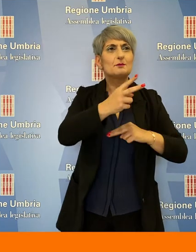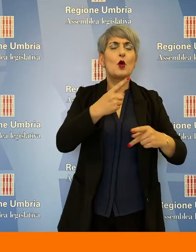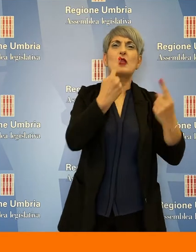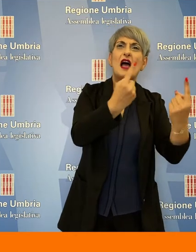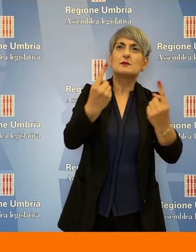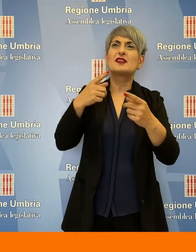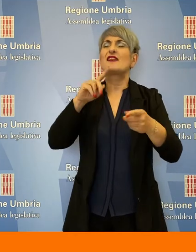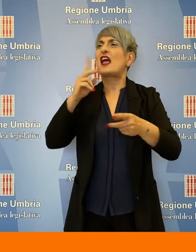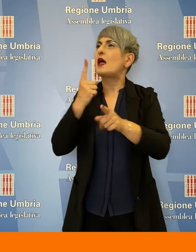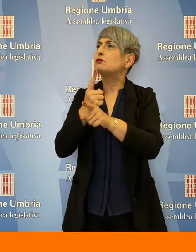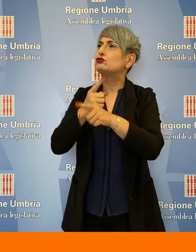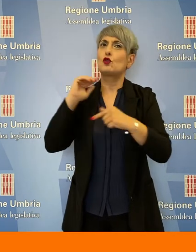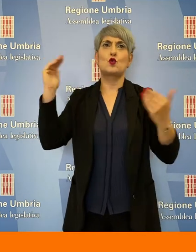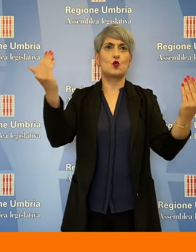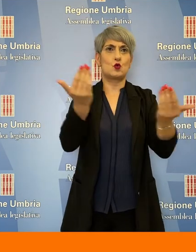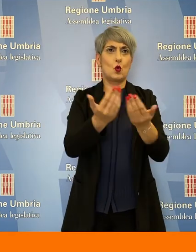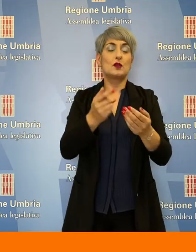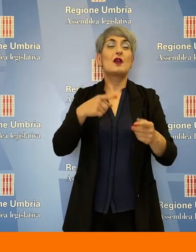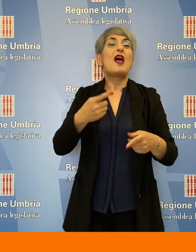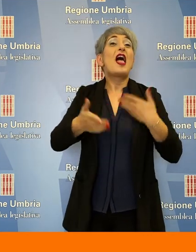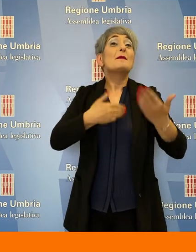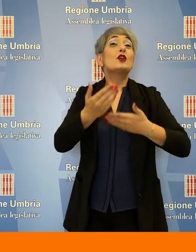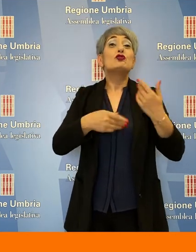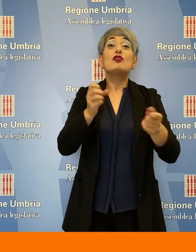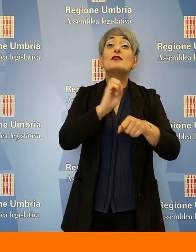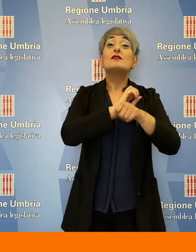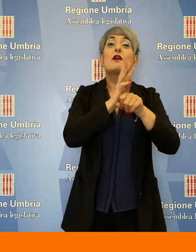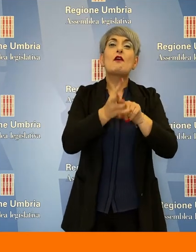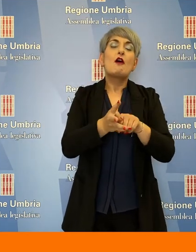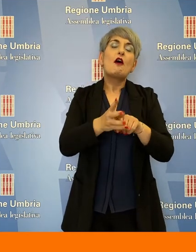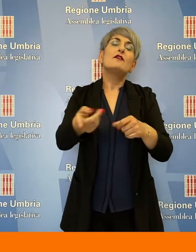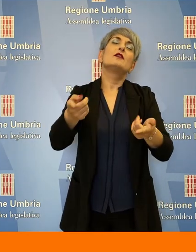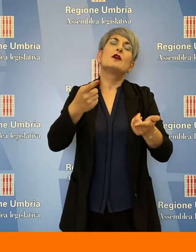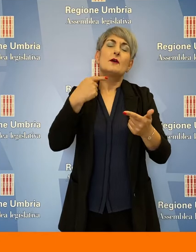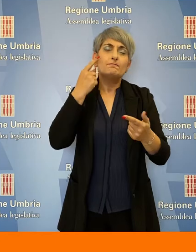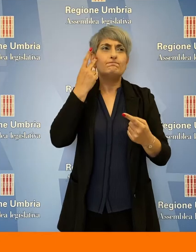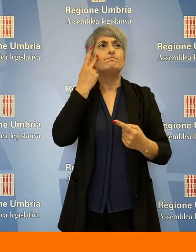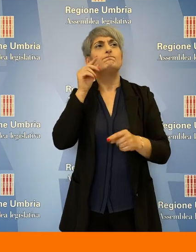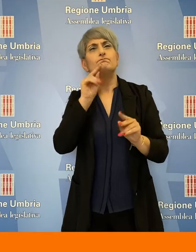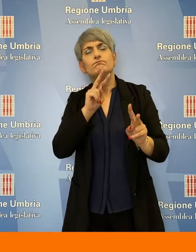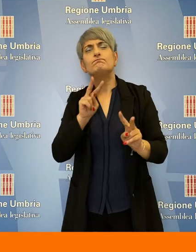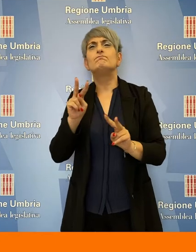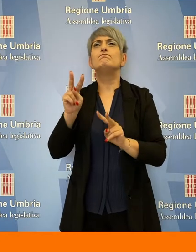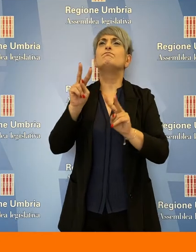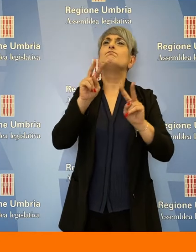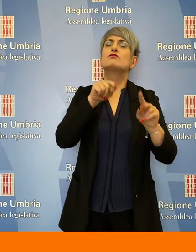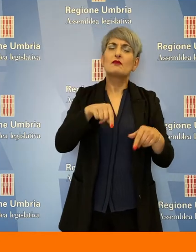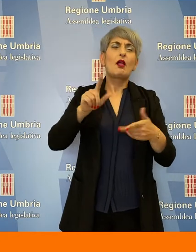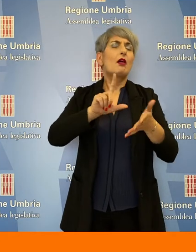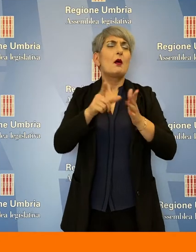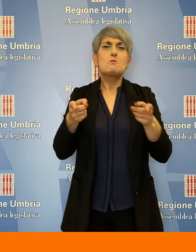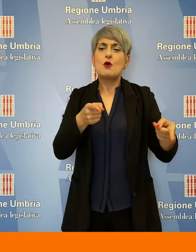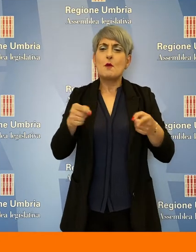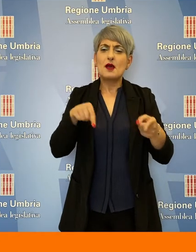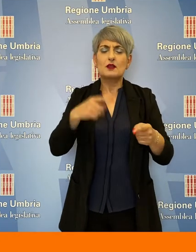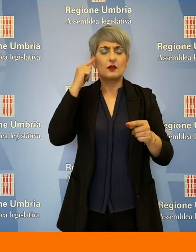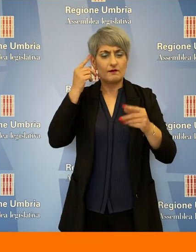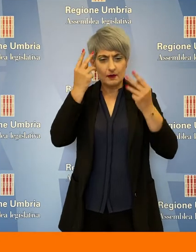tutti. L'emergenza Covid, secondo la Presidente, ha imposto la necessità di reinterpretare il nostro tempo e a suo